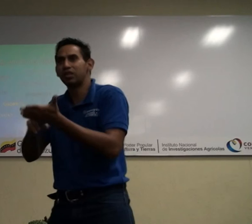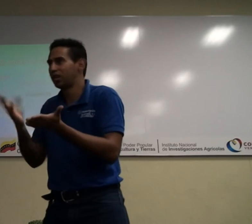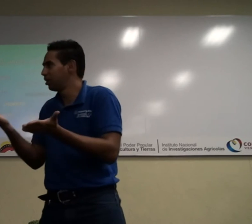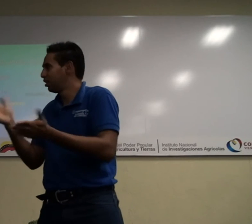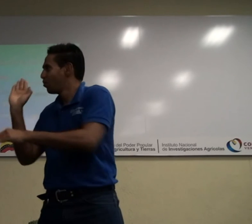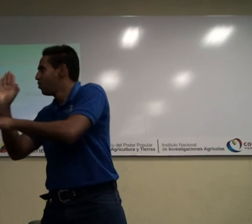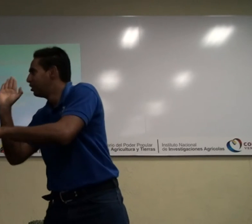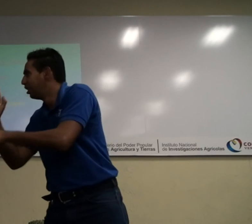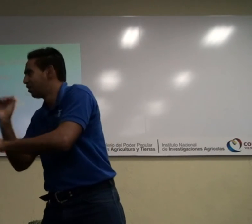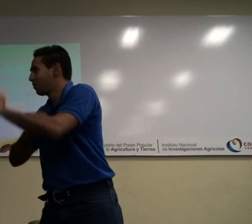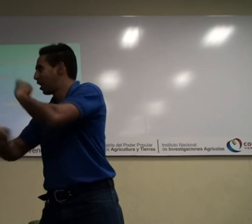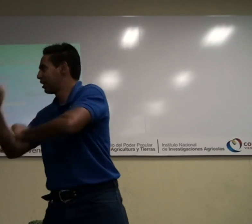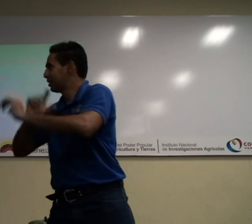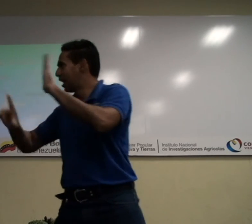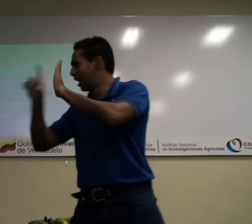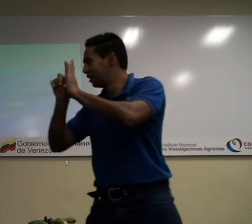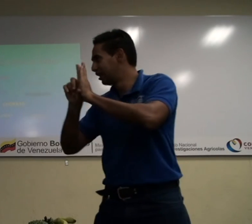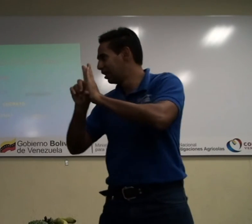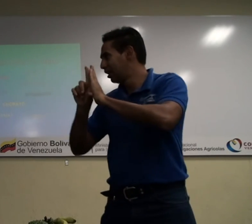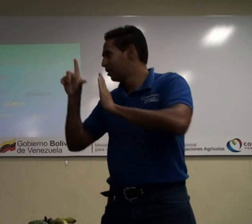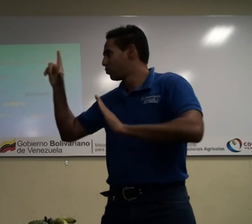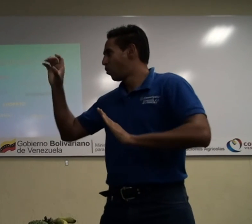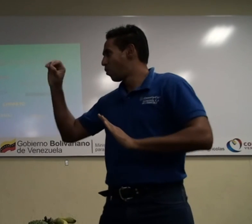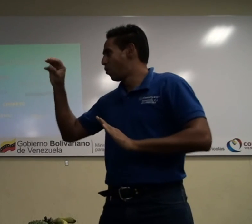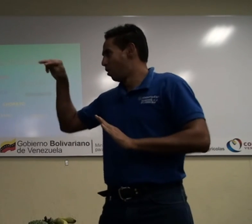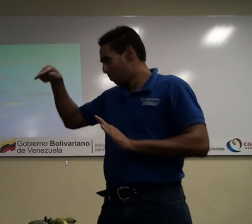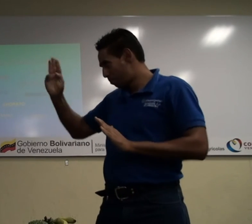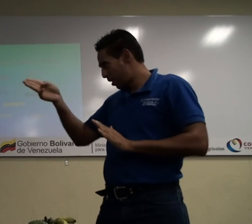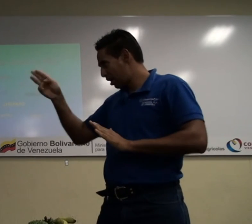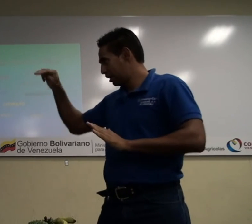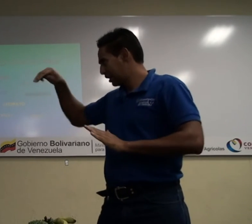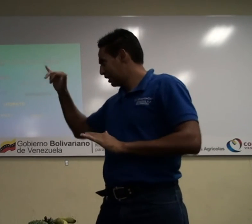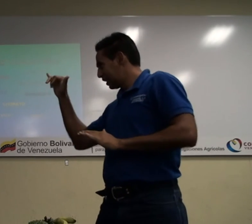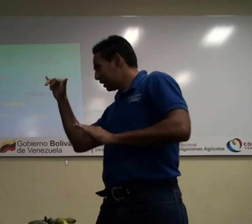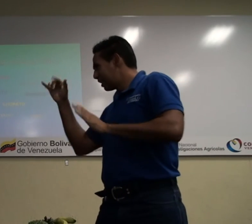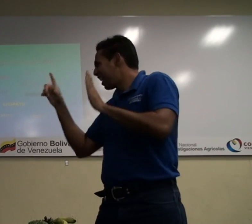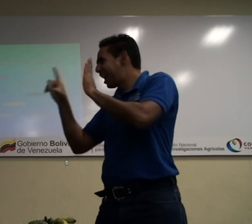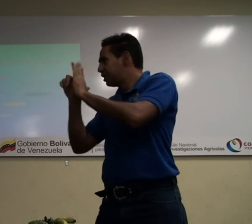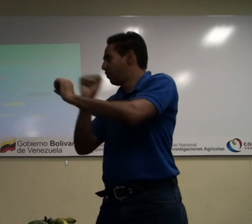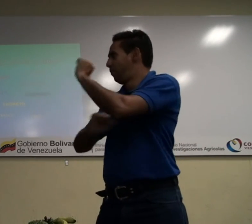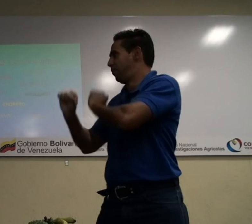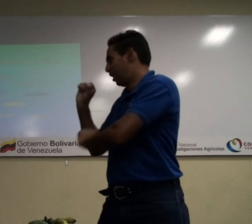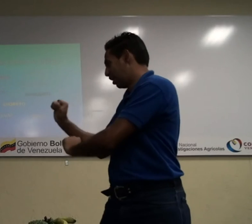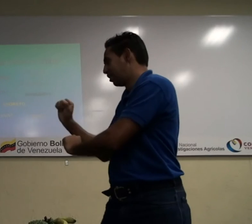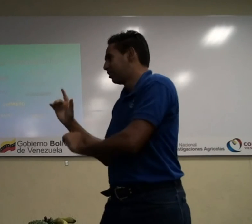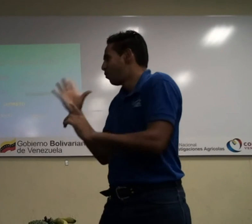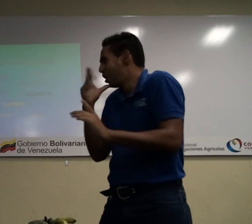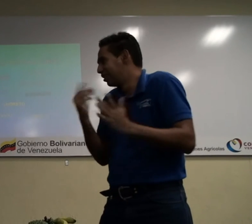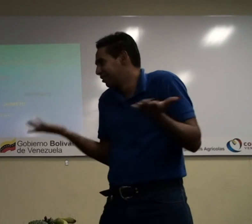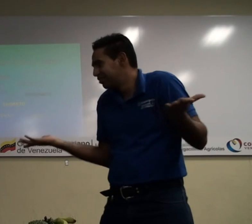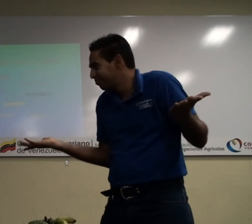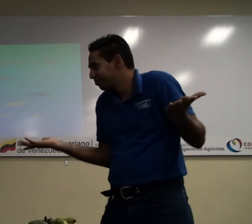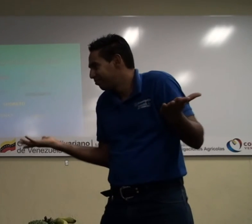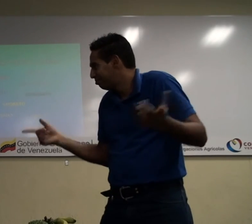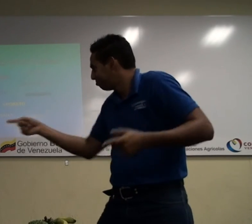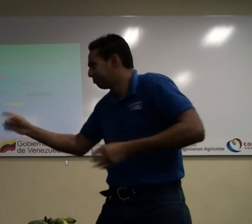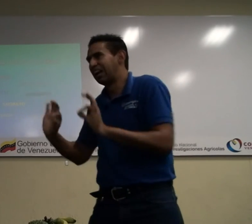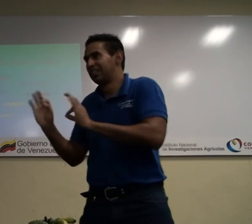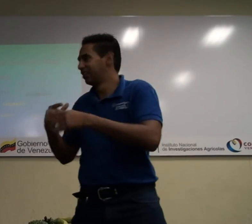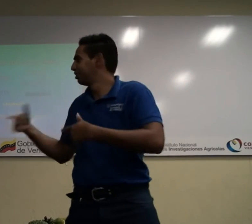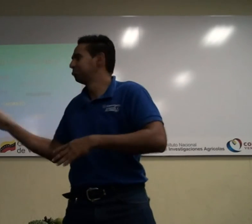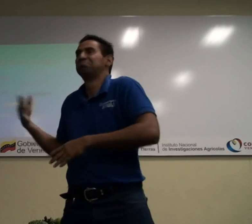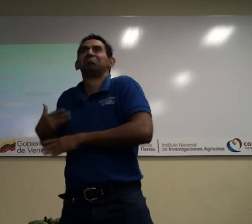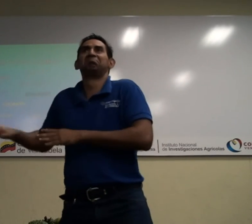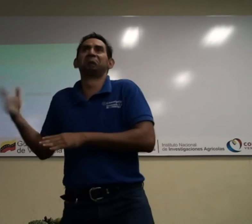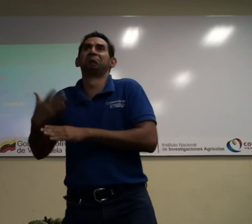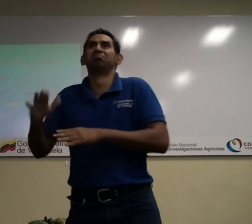forma para dirigirse a ellos, no son correctos, y se defiende mediante la ley, para defender los derechos de